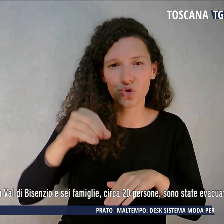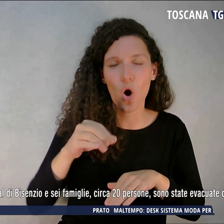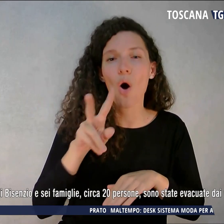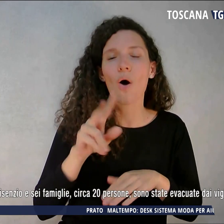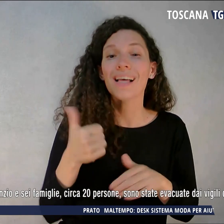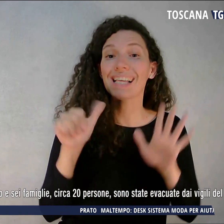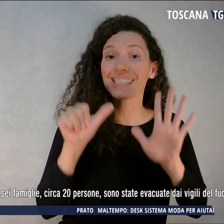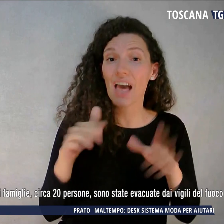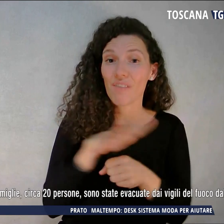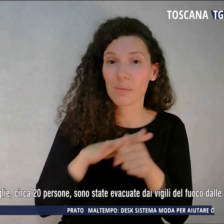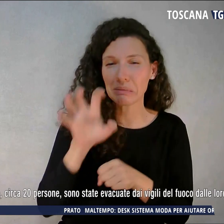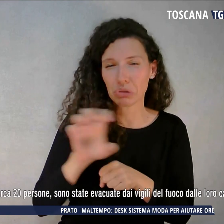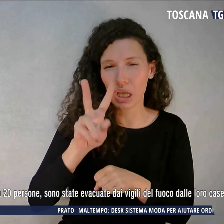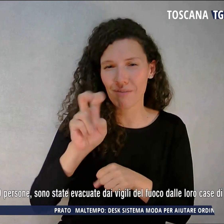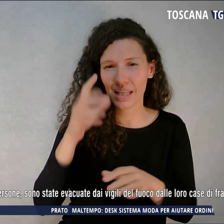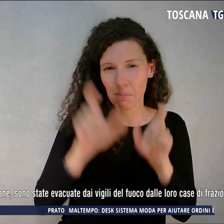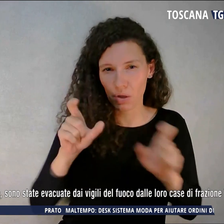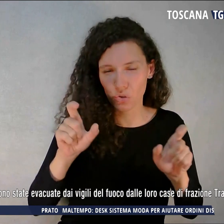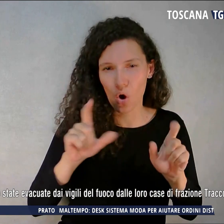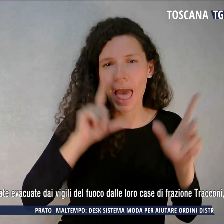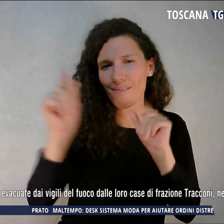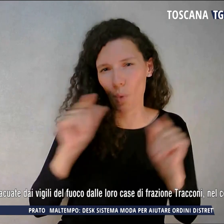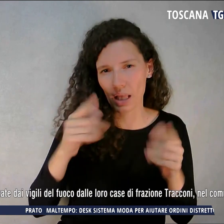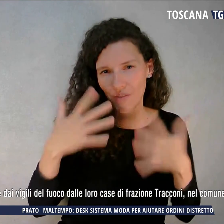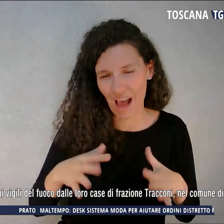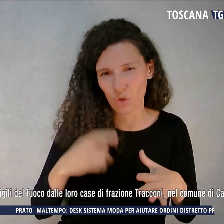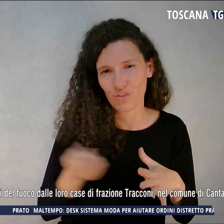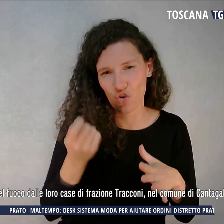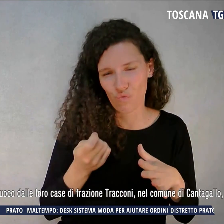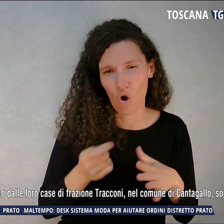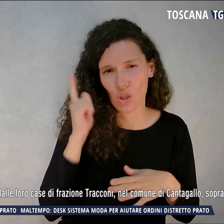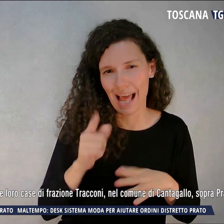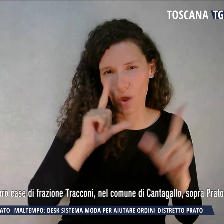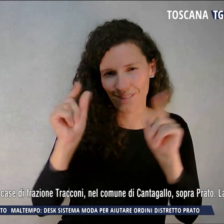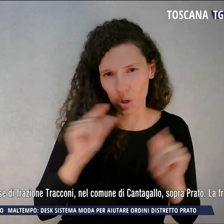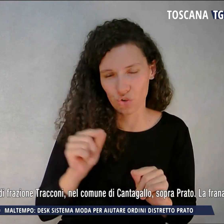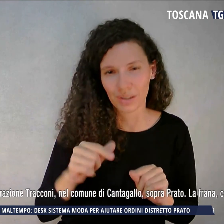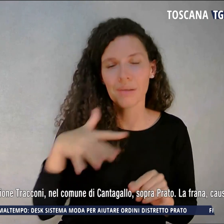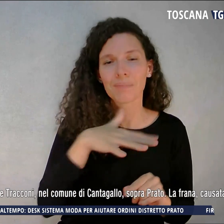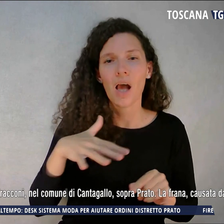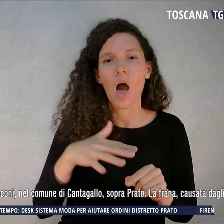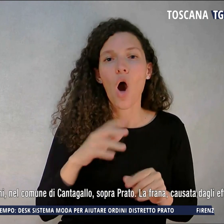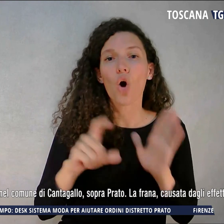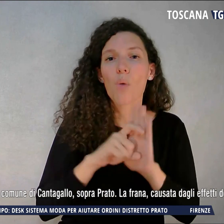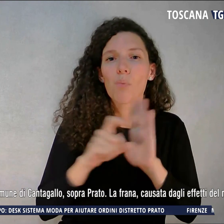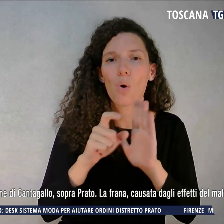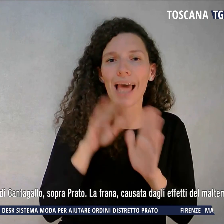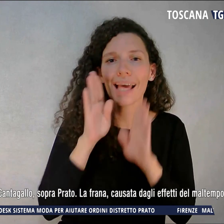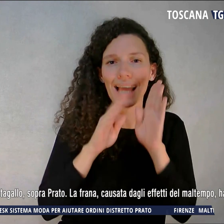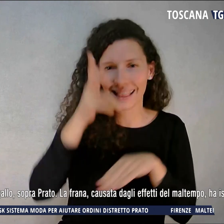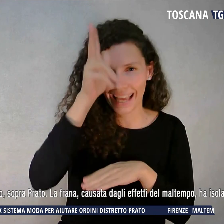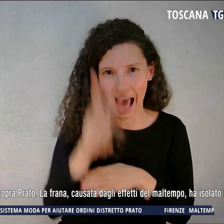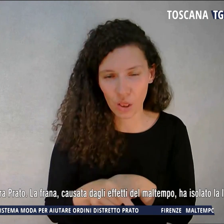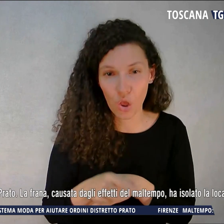vigili del fuoco dalle loro case. Siamo nel comune di Cantagallo. La frana, causata dagli effetti del mattempo, ha